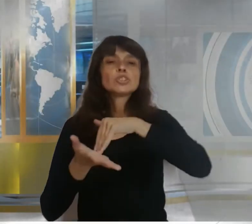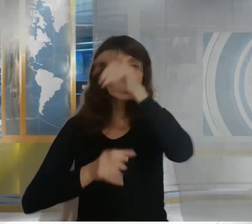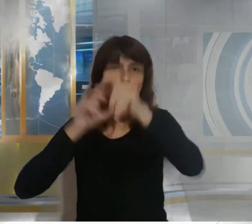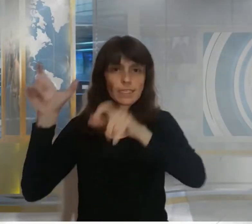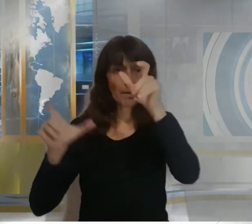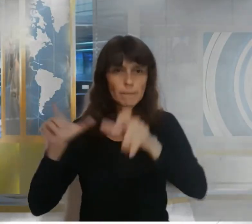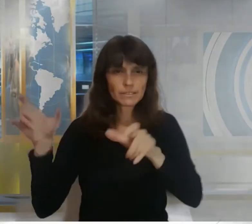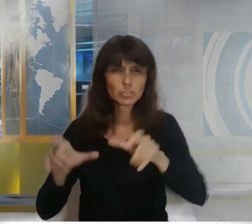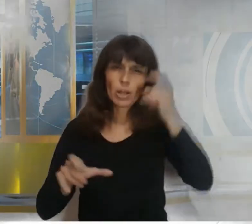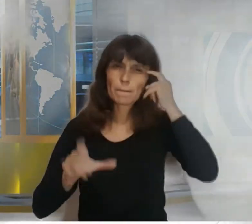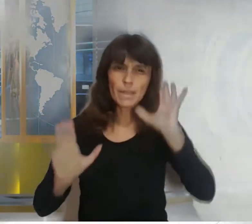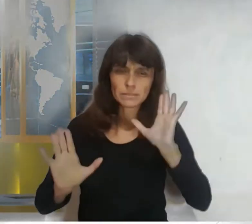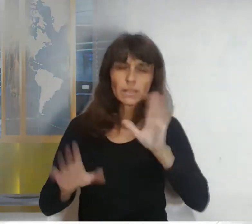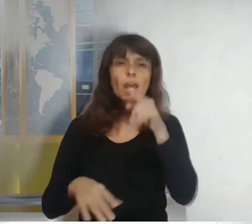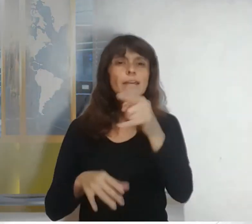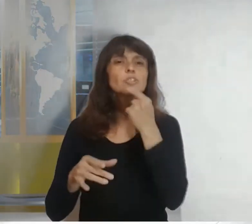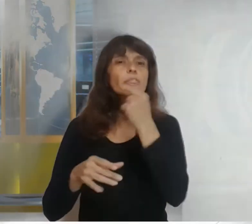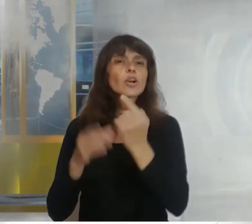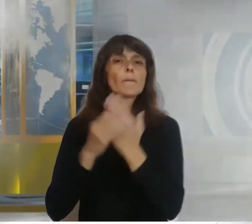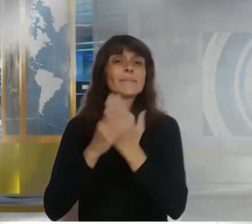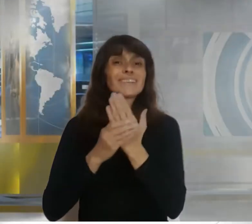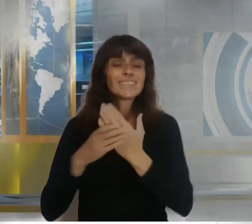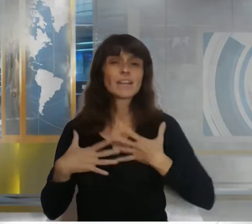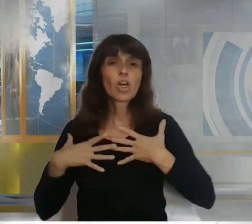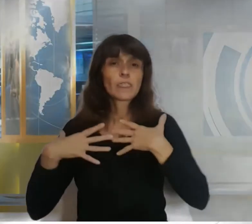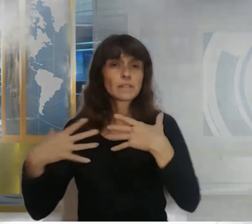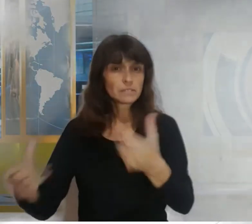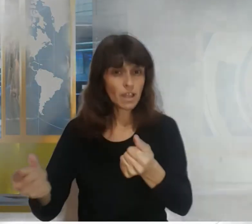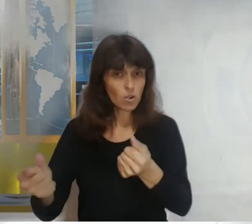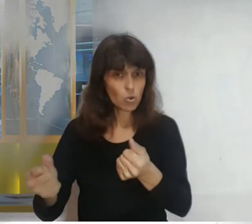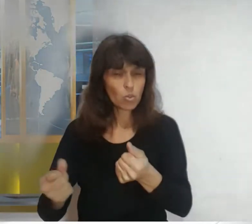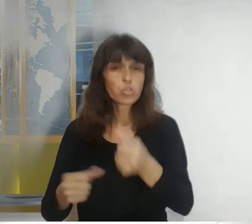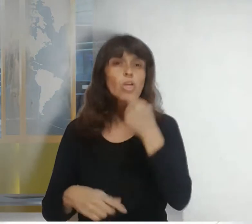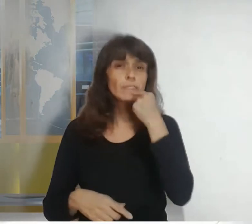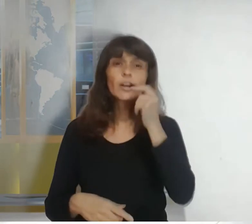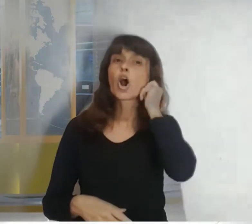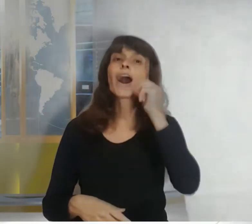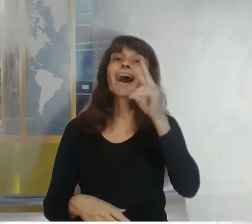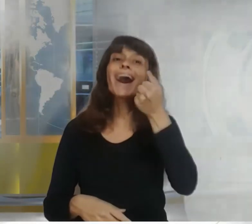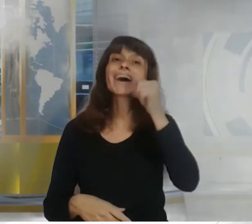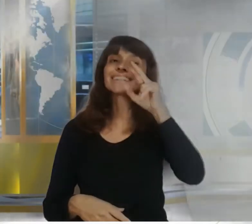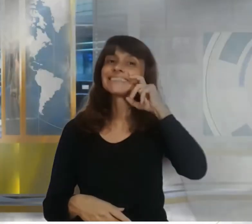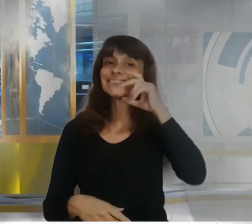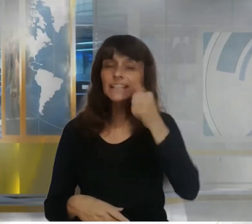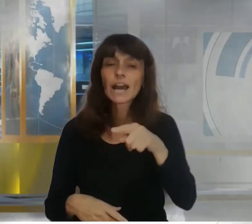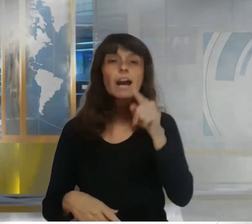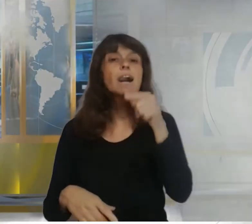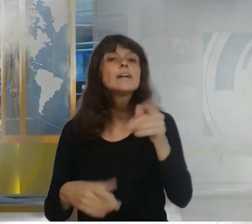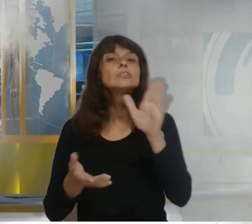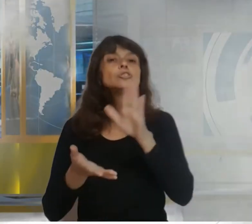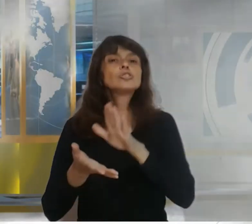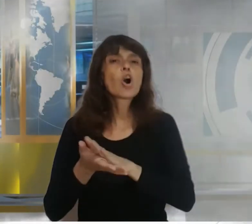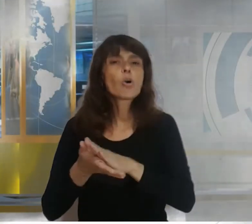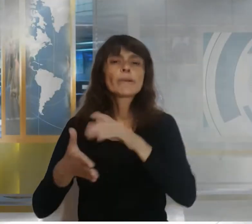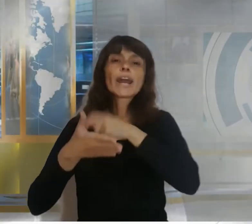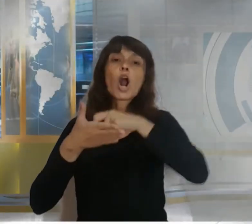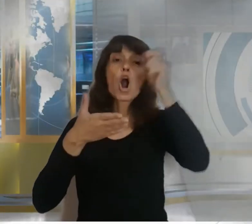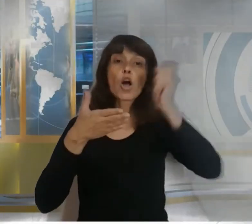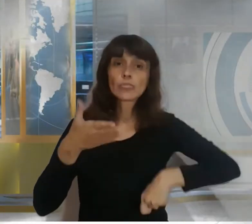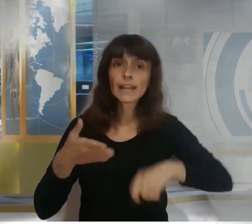de personas Según el Ministerio de Salud a cargo de Ginés González García en base a los contratos